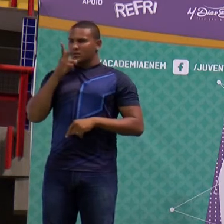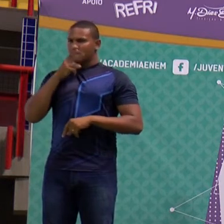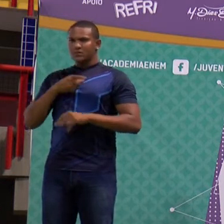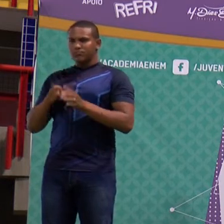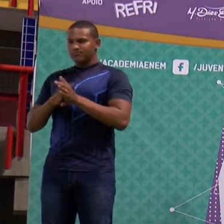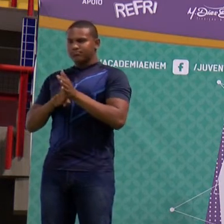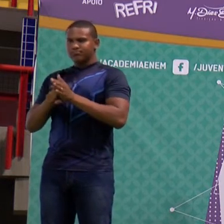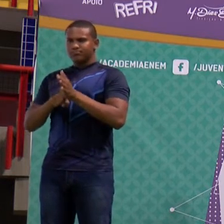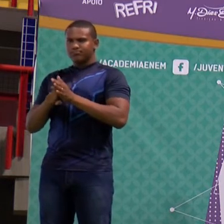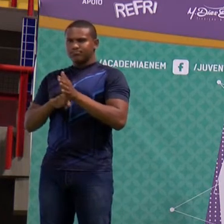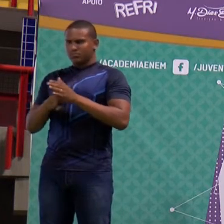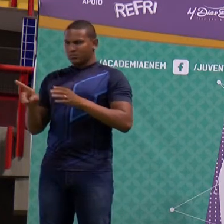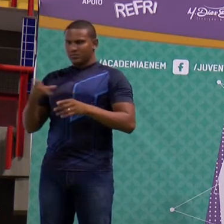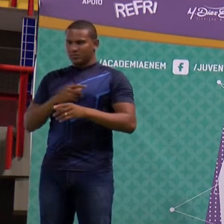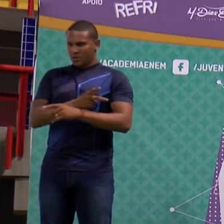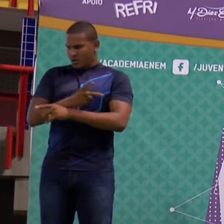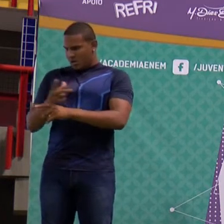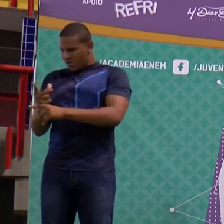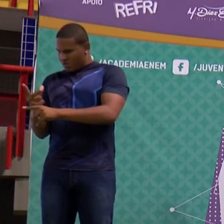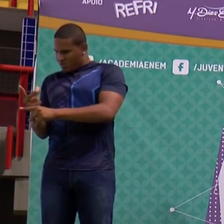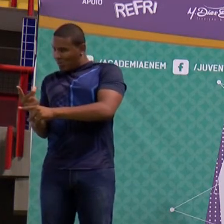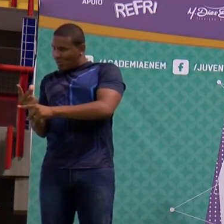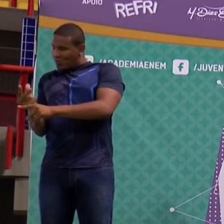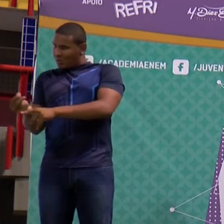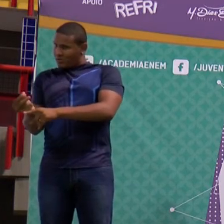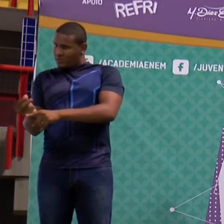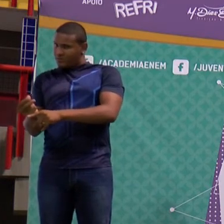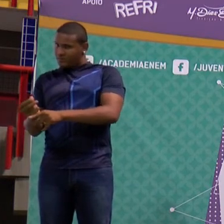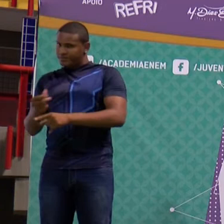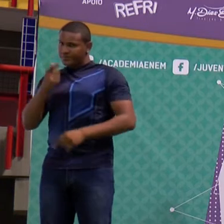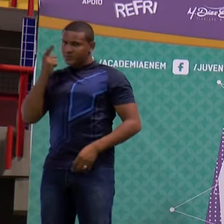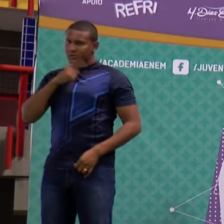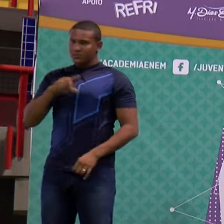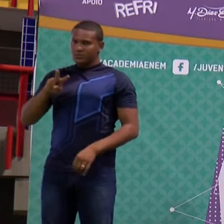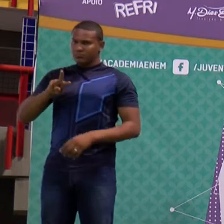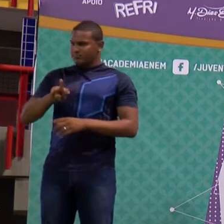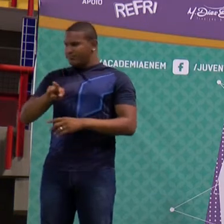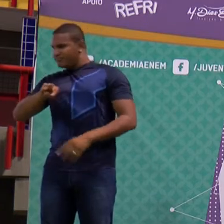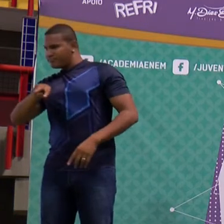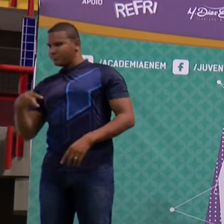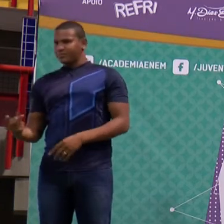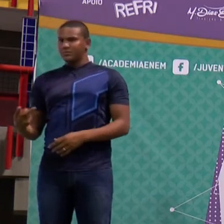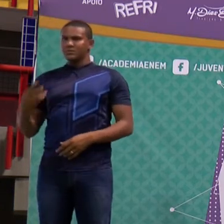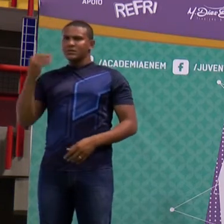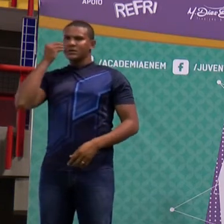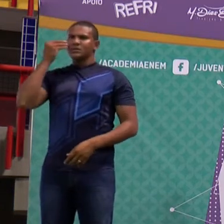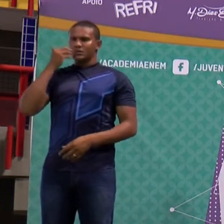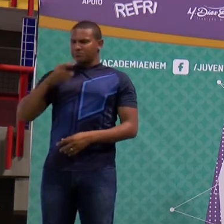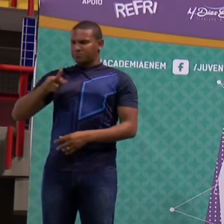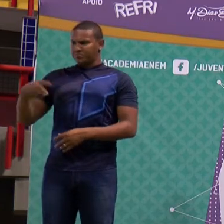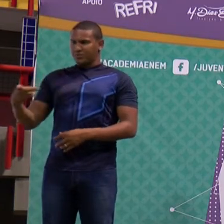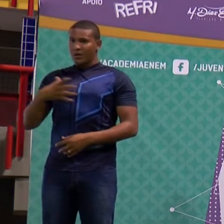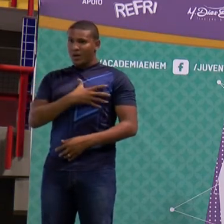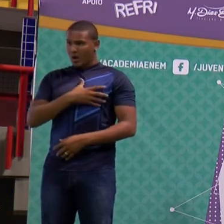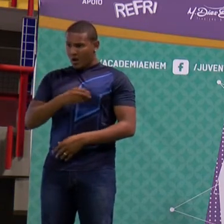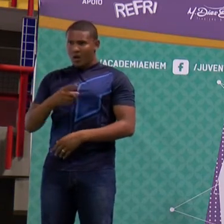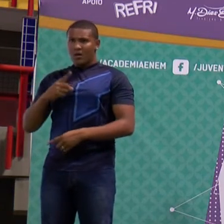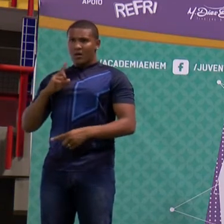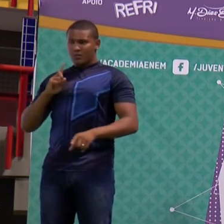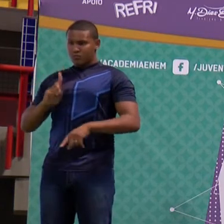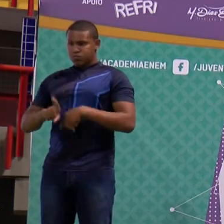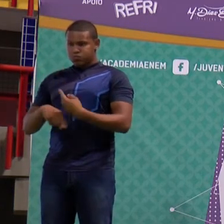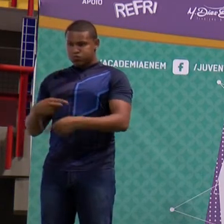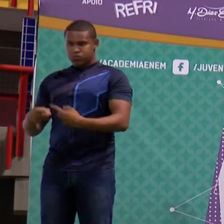recebeu um gene modificado que codifica a proteína letal à prole. Quando esses machos cruzam com as